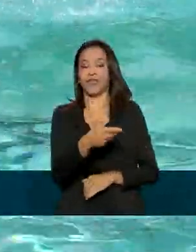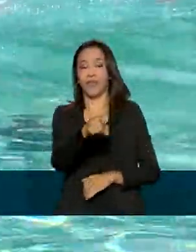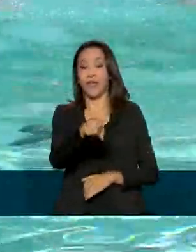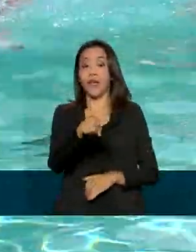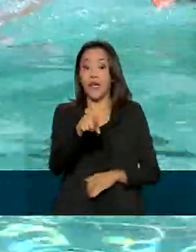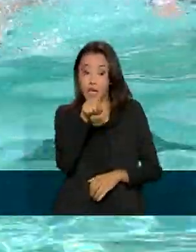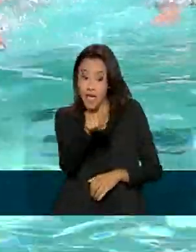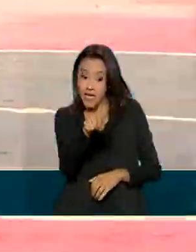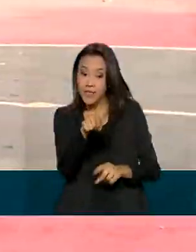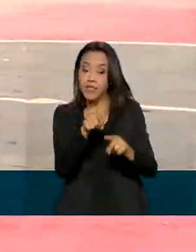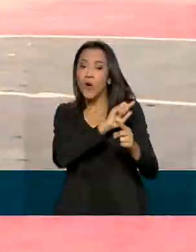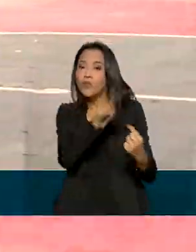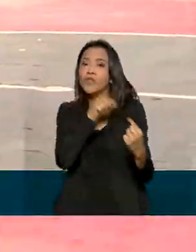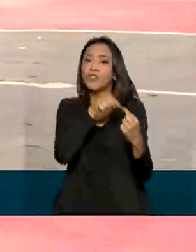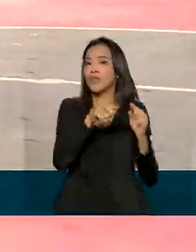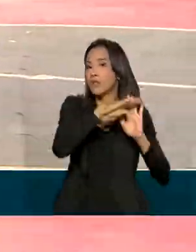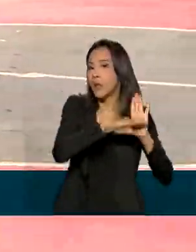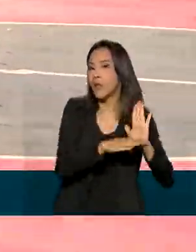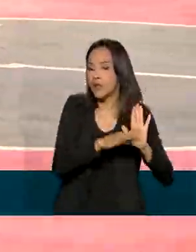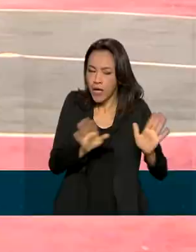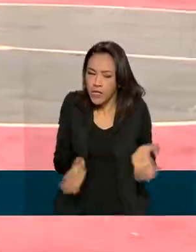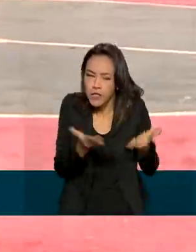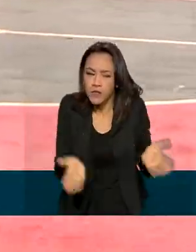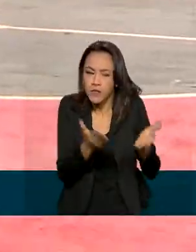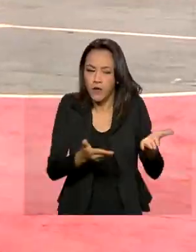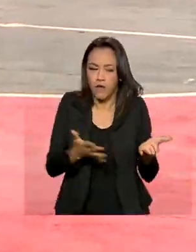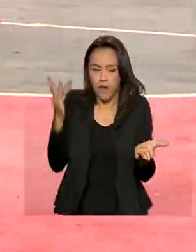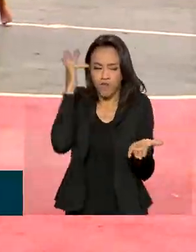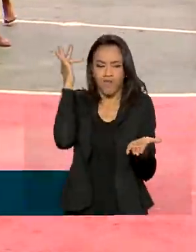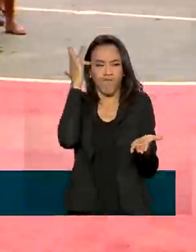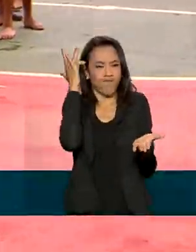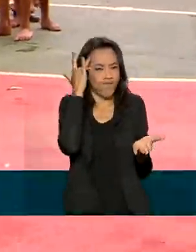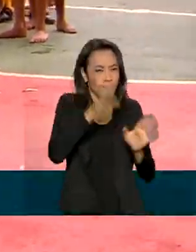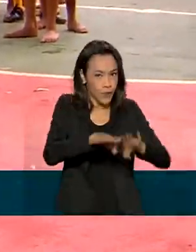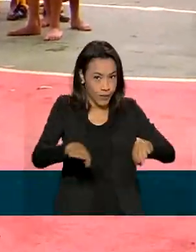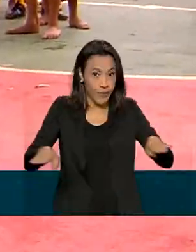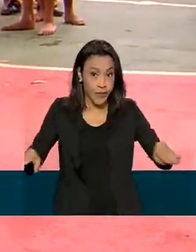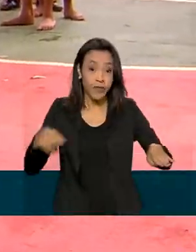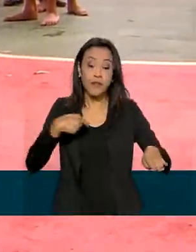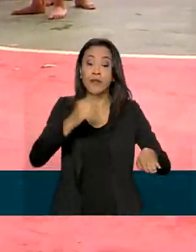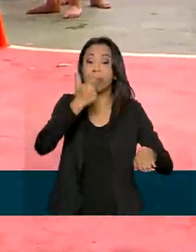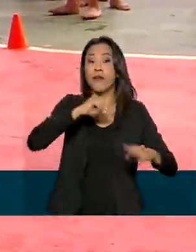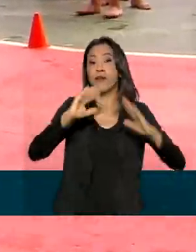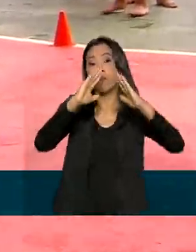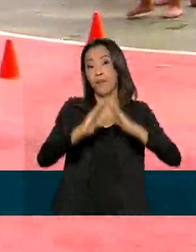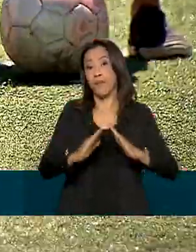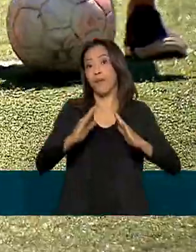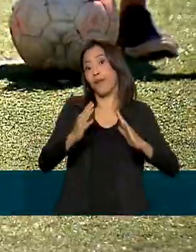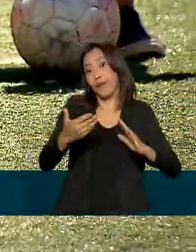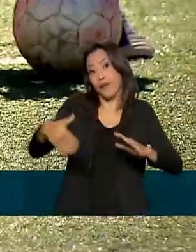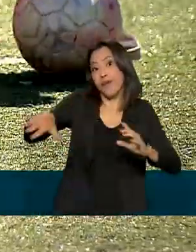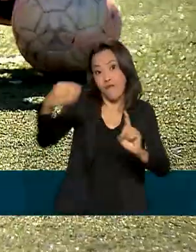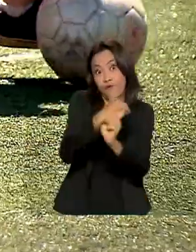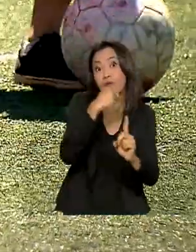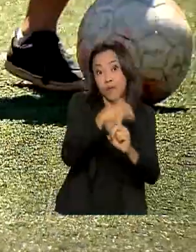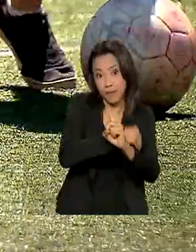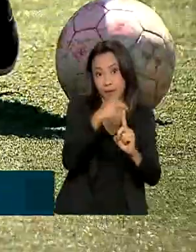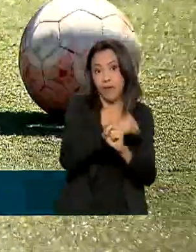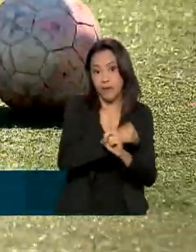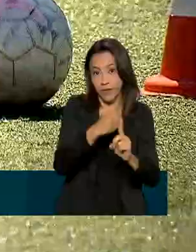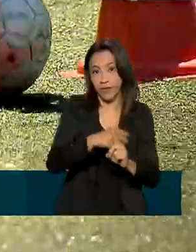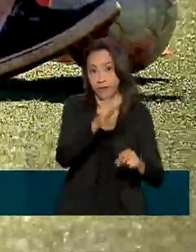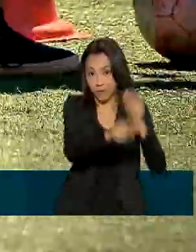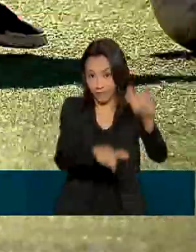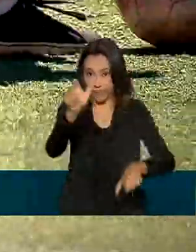tem como objetivo desenvolver talentos esportivos de crianças em situação de vulnerabilidade. Além da formação de